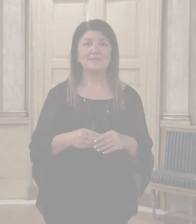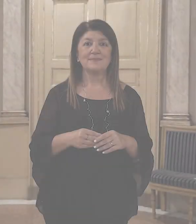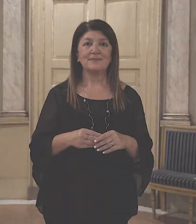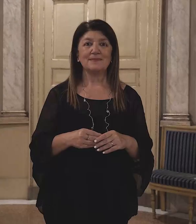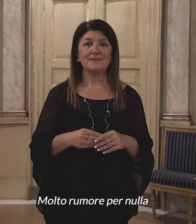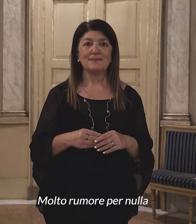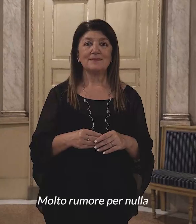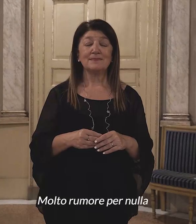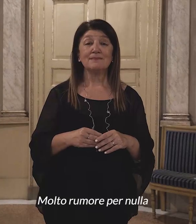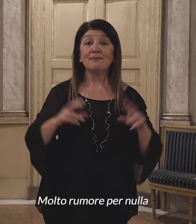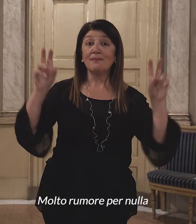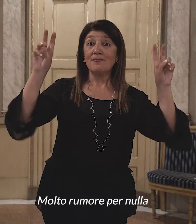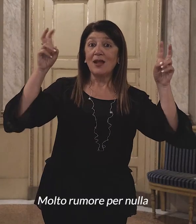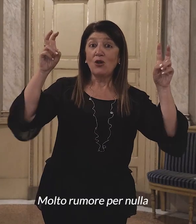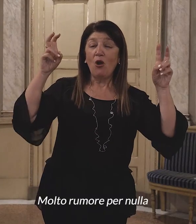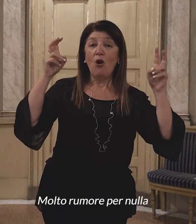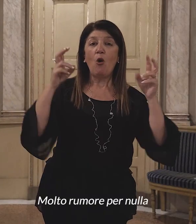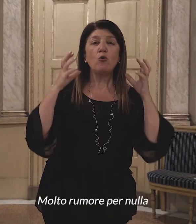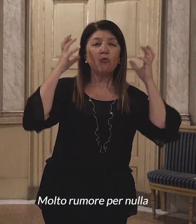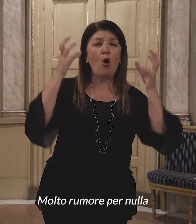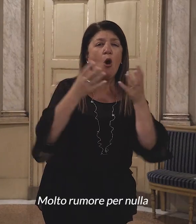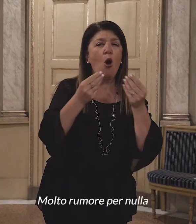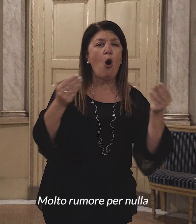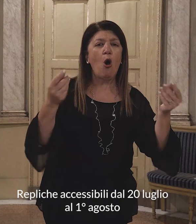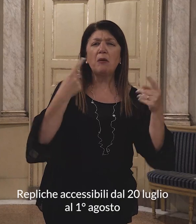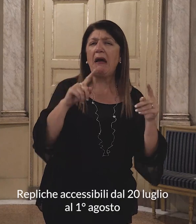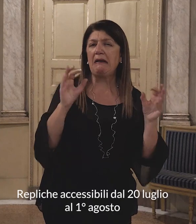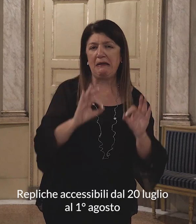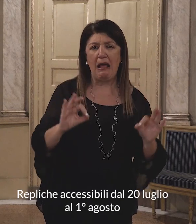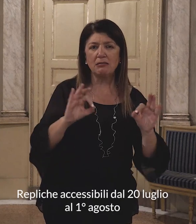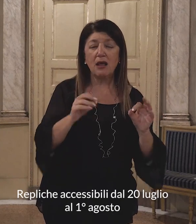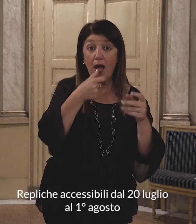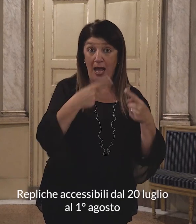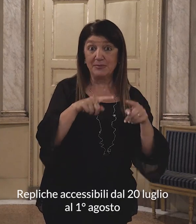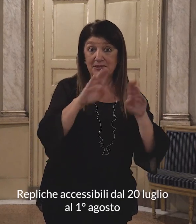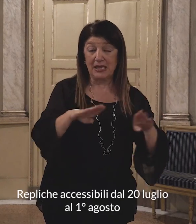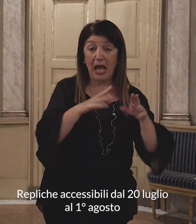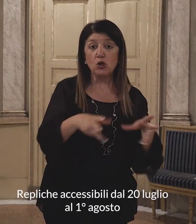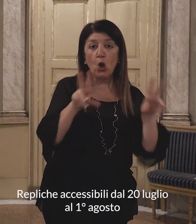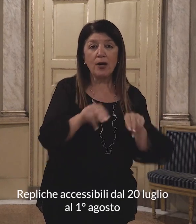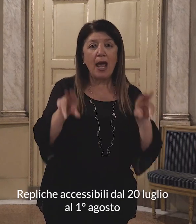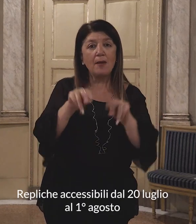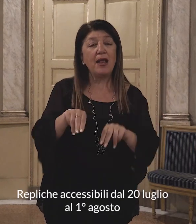Molto rumore per nulla. Repliche accessibili dal 20 luglio al primo agosto.